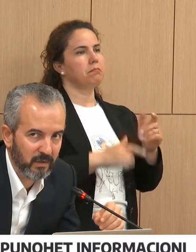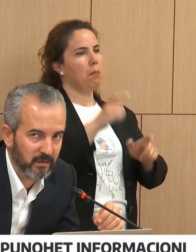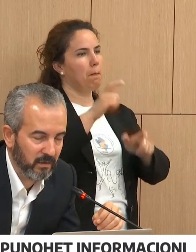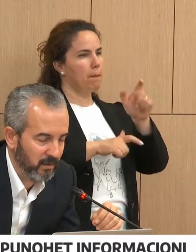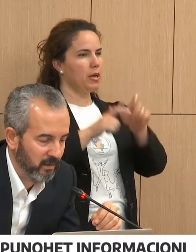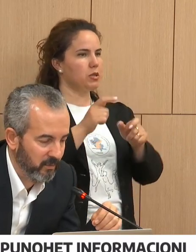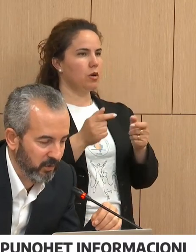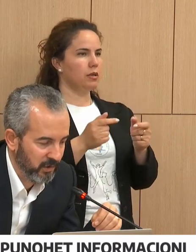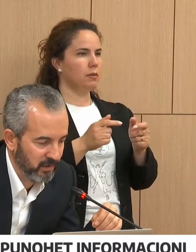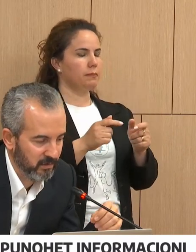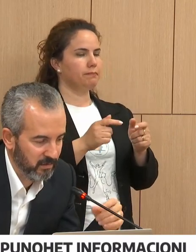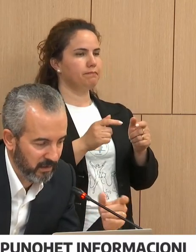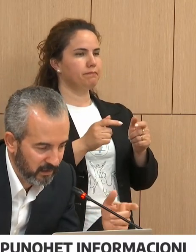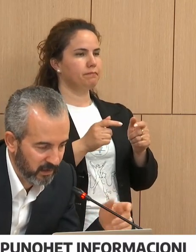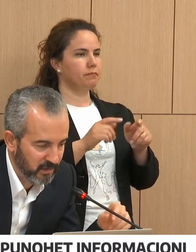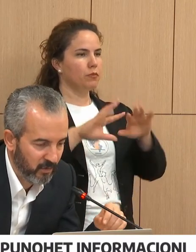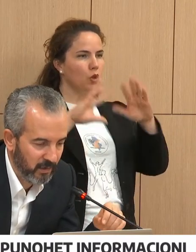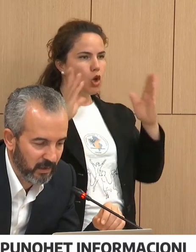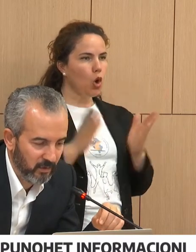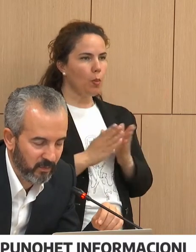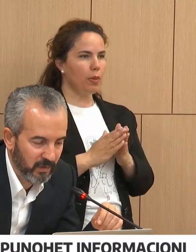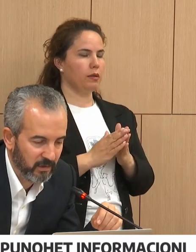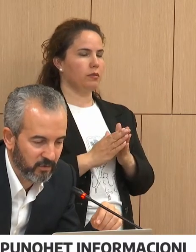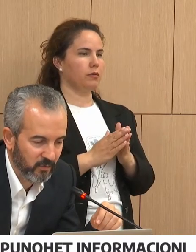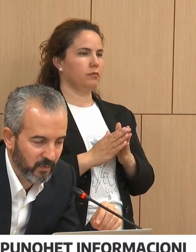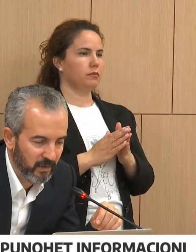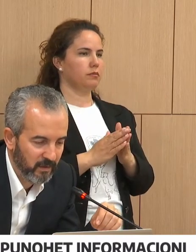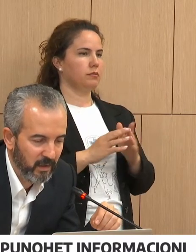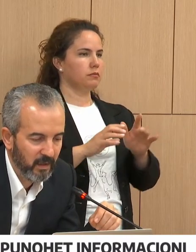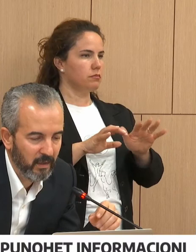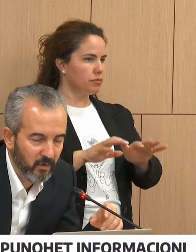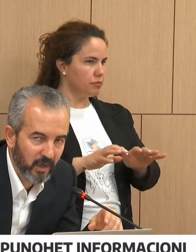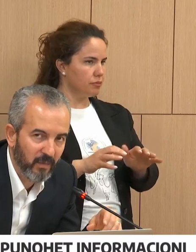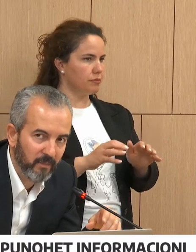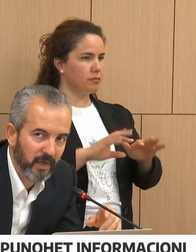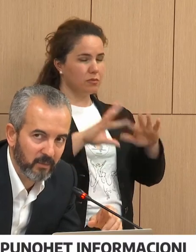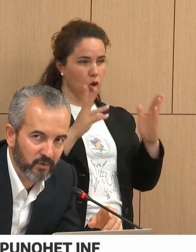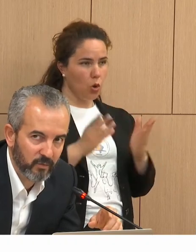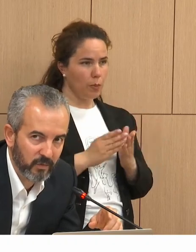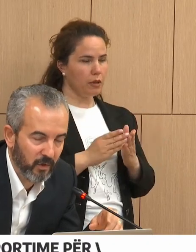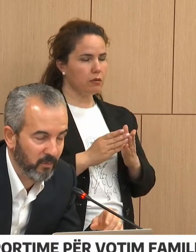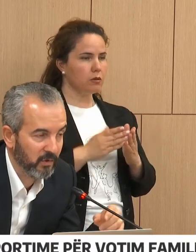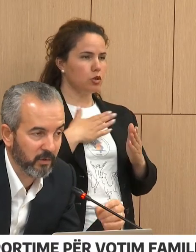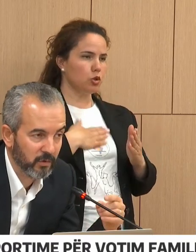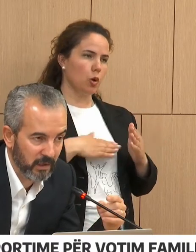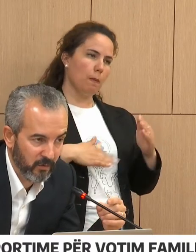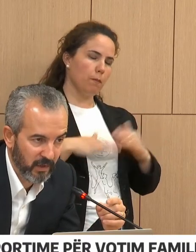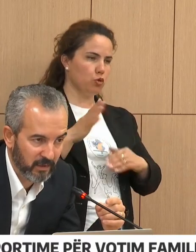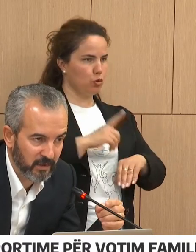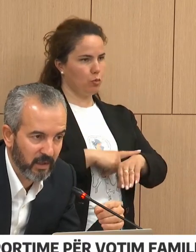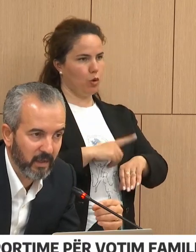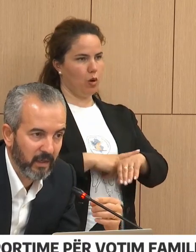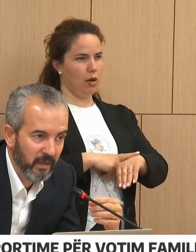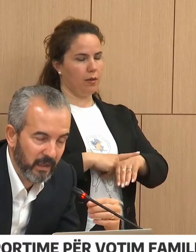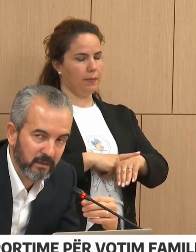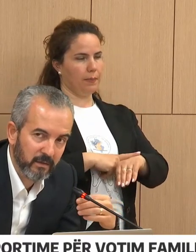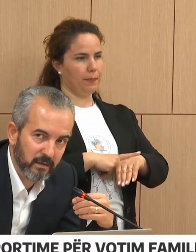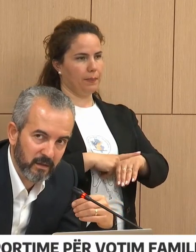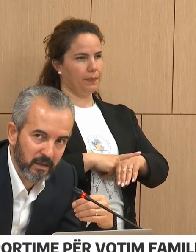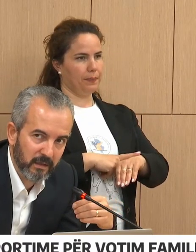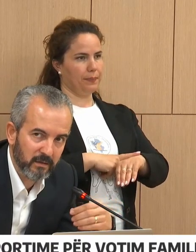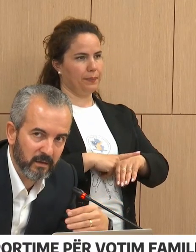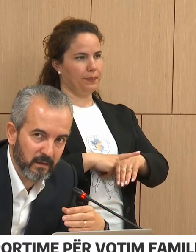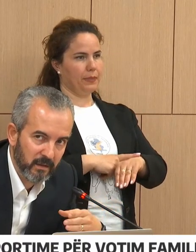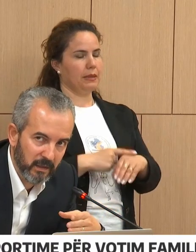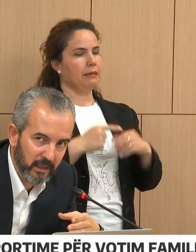finalizuar këtë proces, edhe tensionin ato ambjente e shumë i mëtë, kjo ka marrë pak në shumë kohë. Por si kur se ju thash, ne